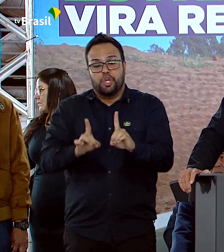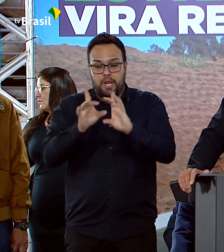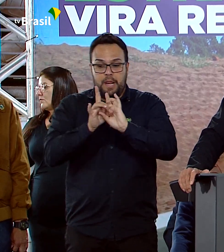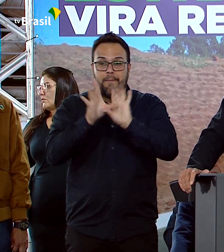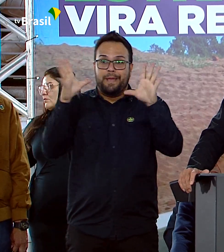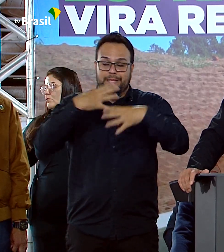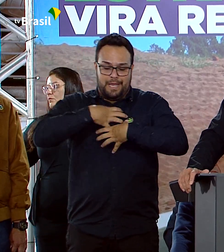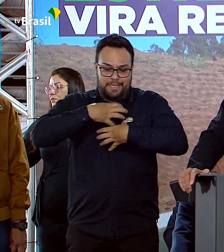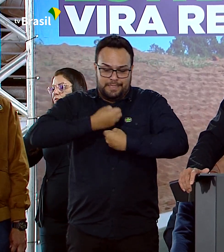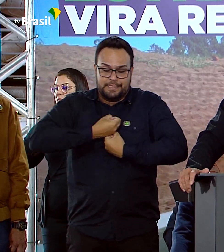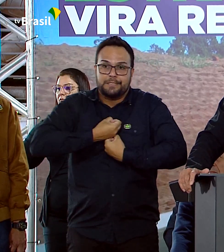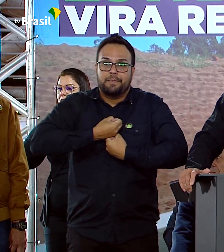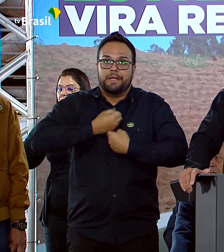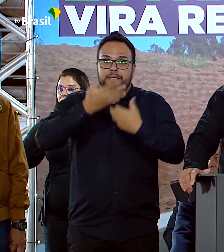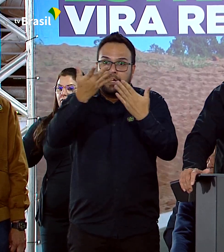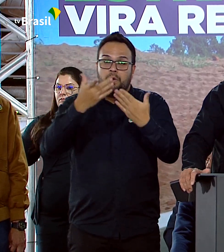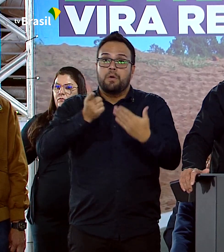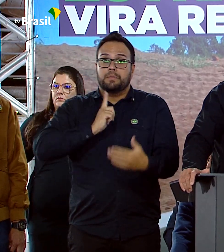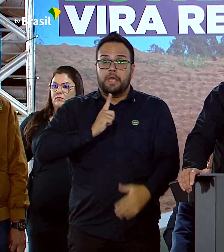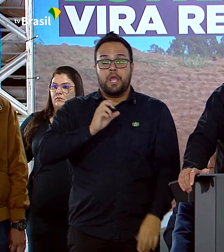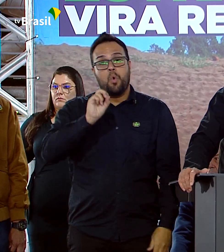nós temos ou não temos.